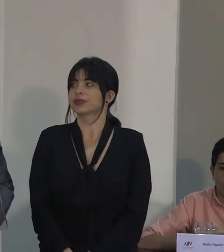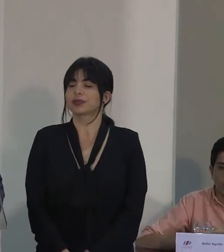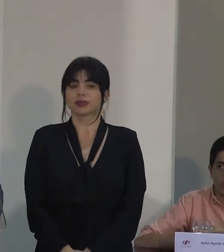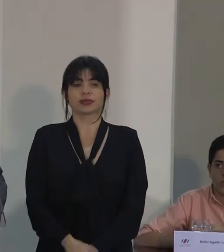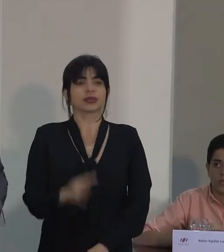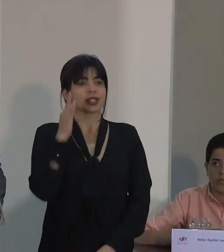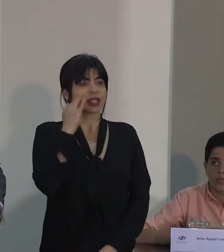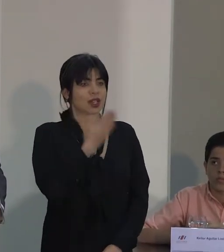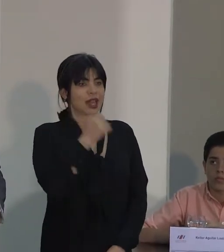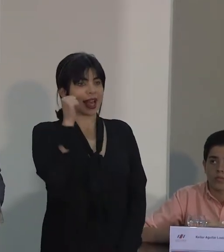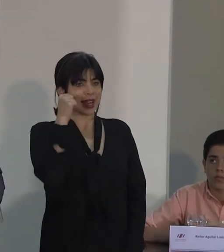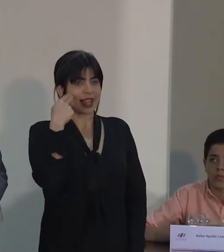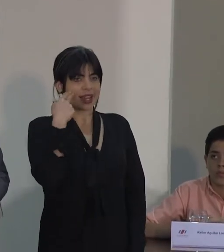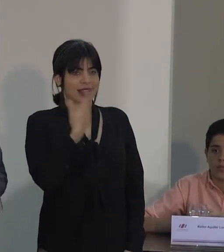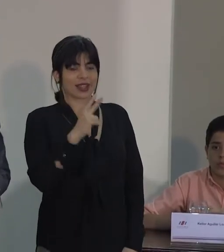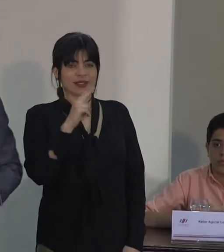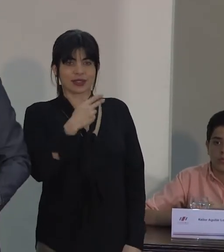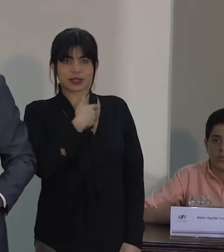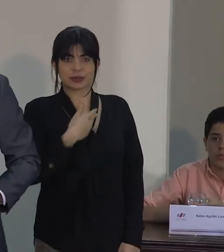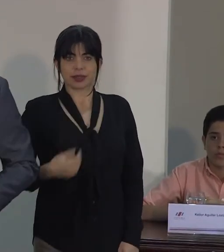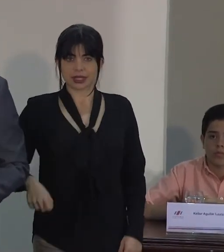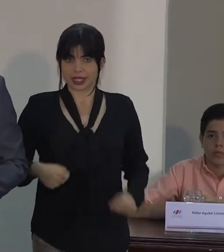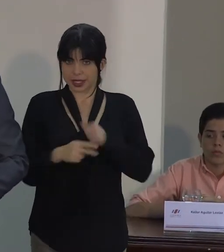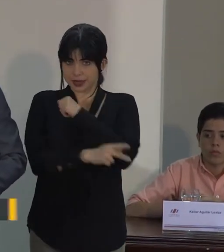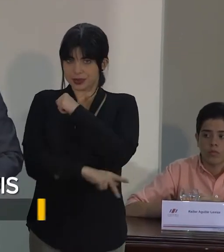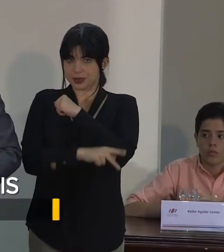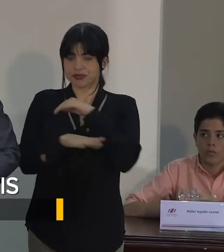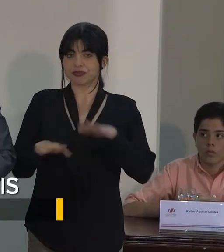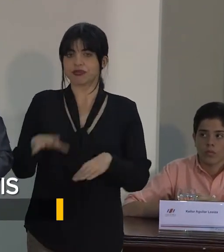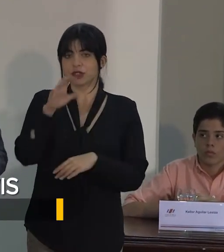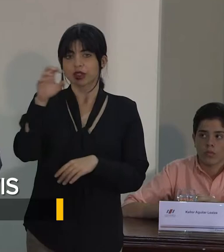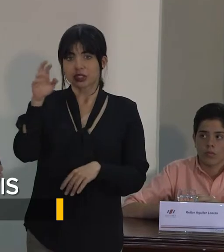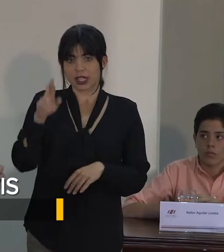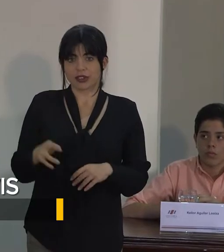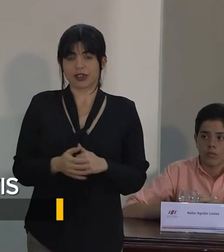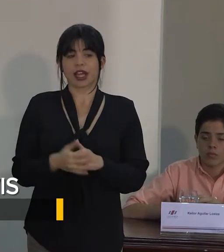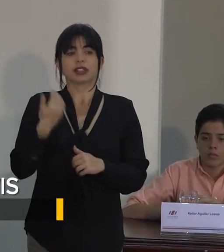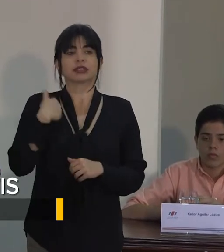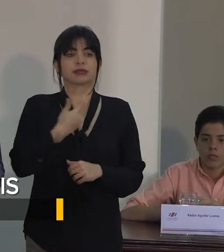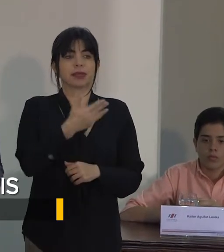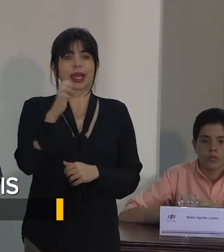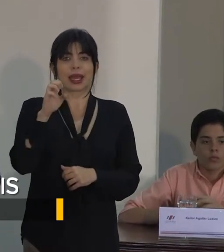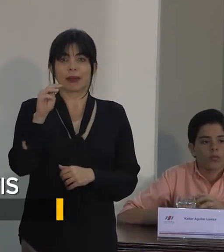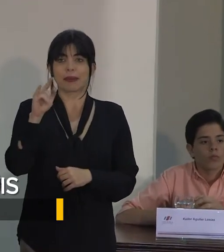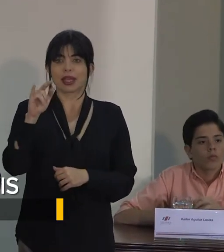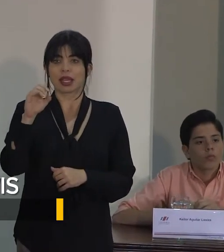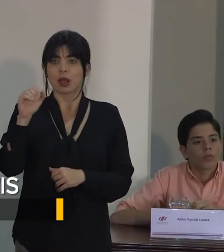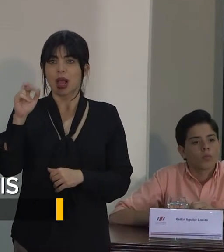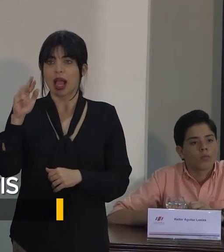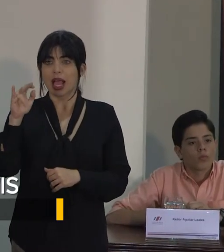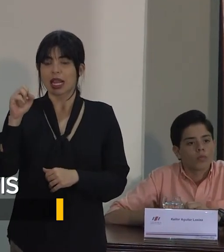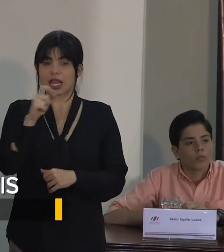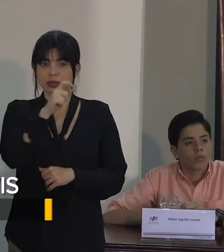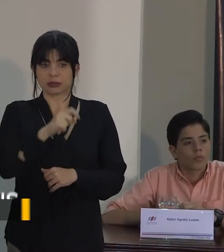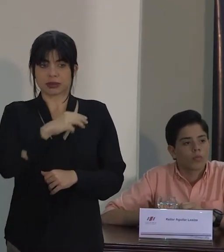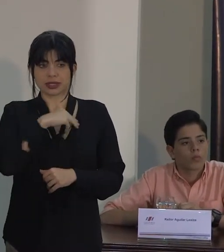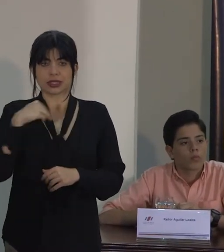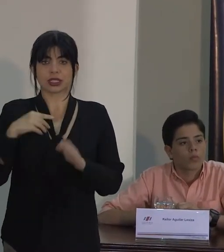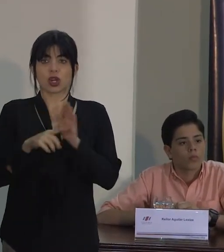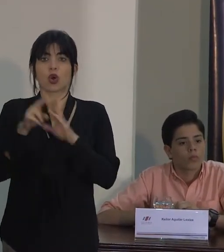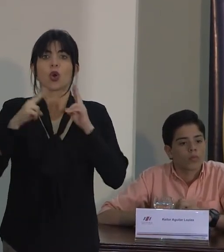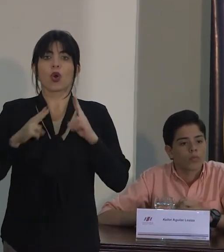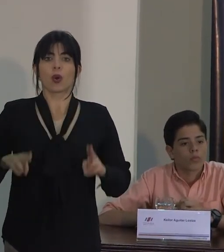Señora Anelena Chacón, Vicepresidenta de la República de Costa Rica. Señor Emilio Arias, Ministro de Desarrollo Humano e